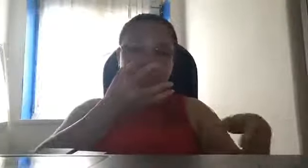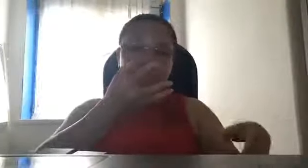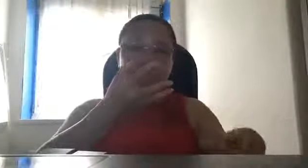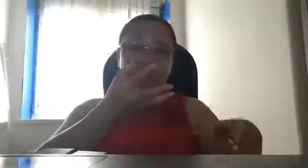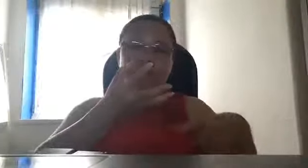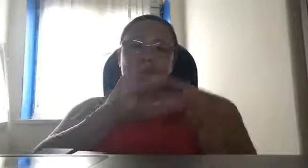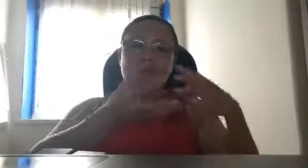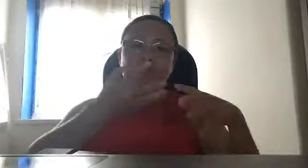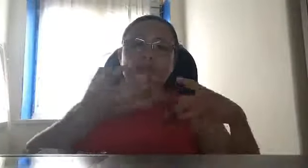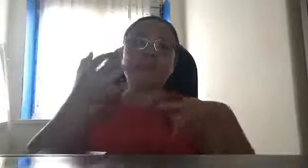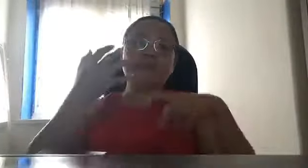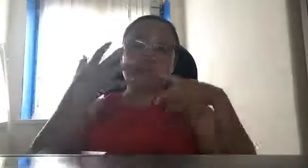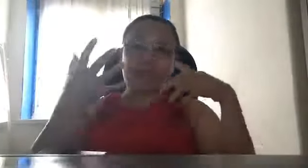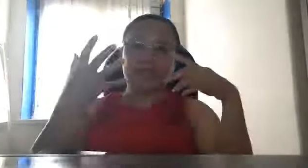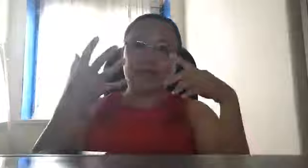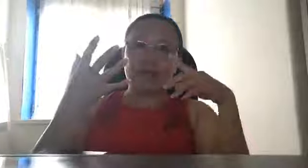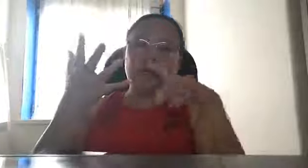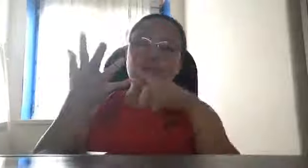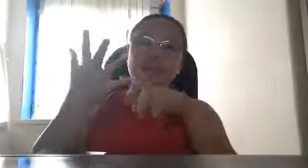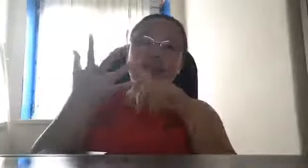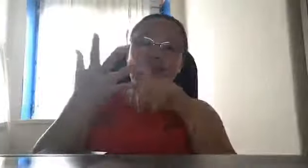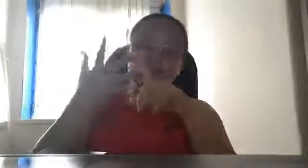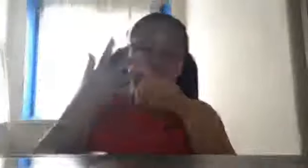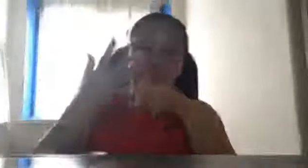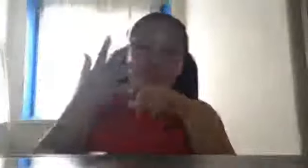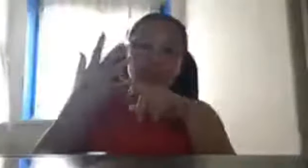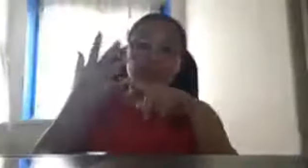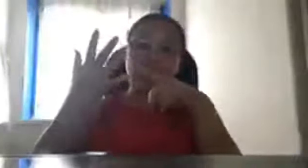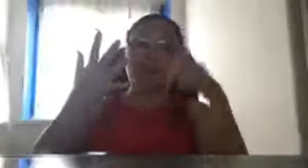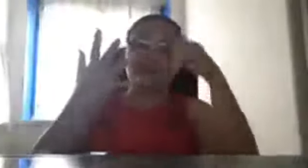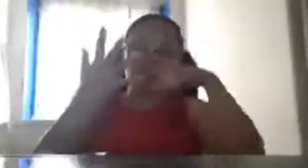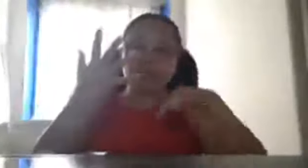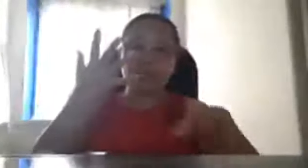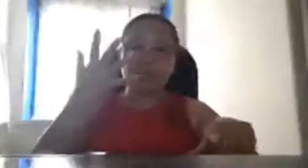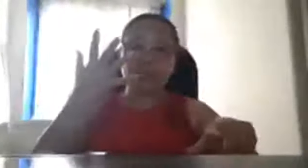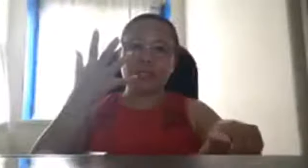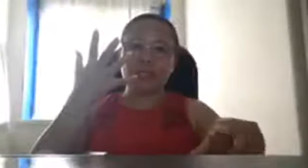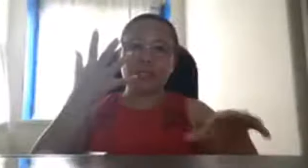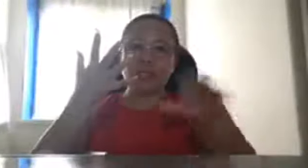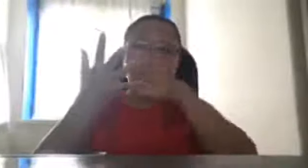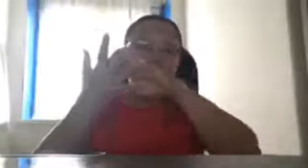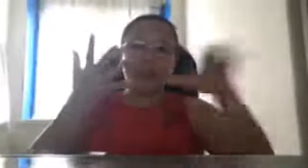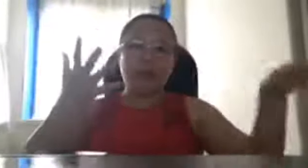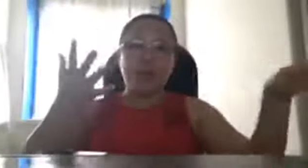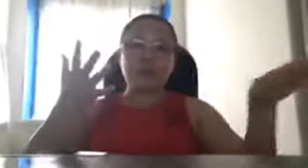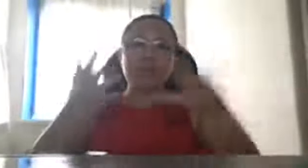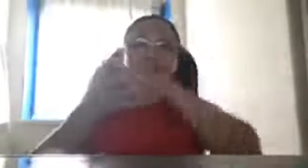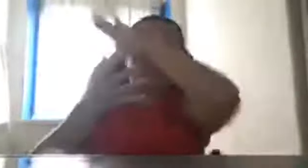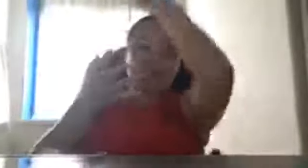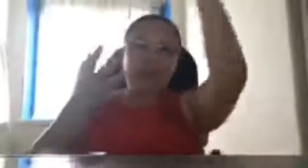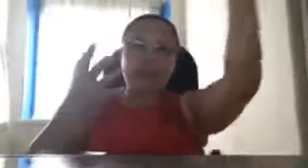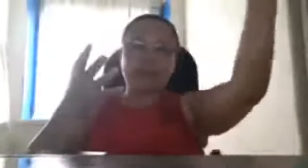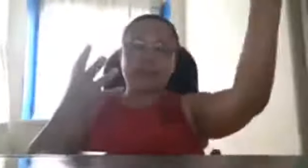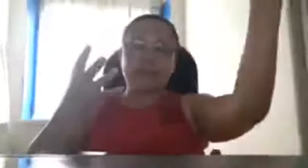malamang kasi ang China mayroon silang detector underwater ground at saka air